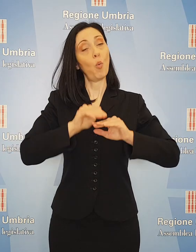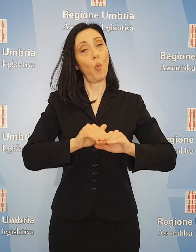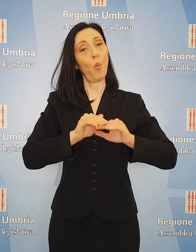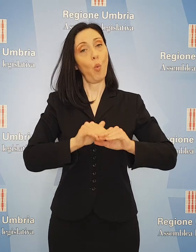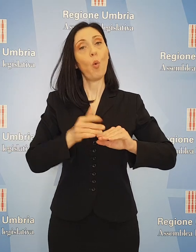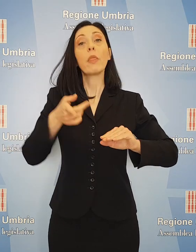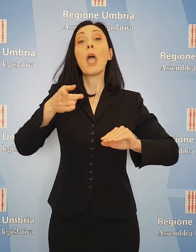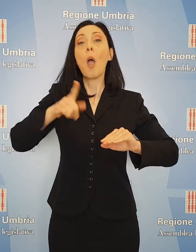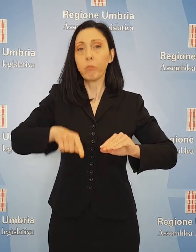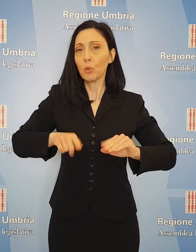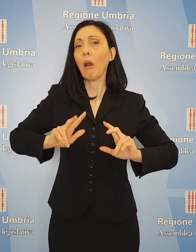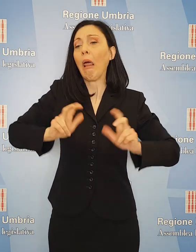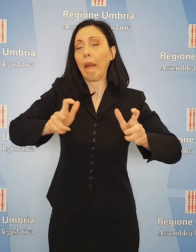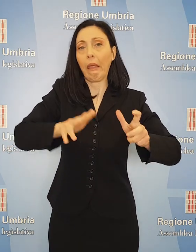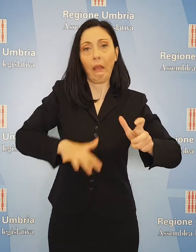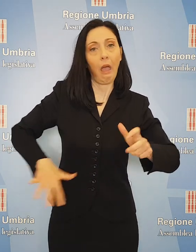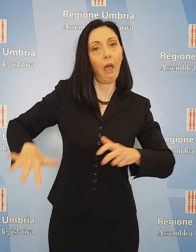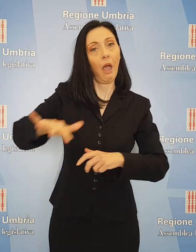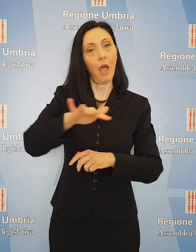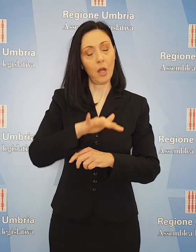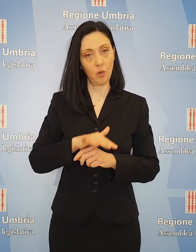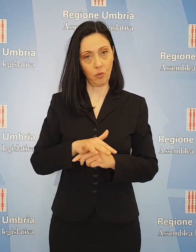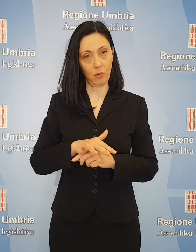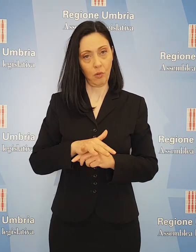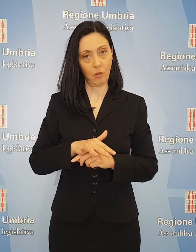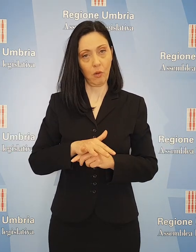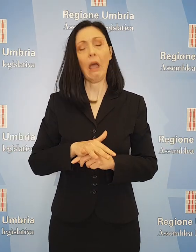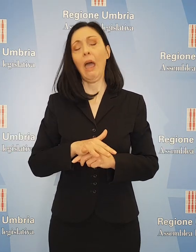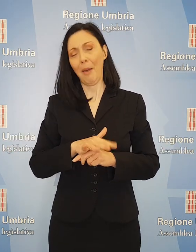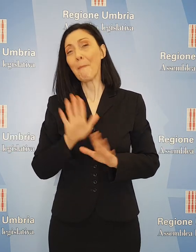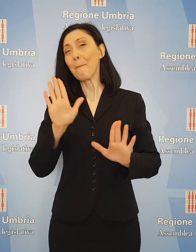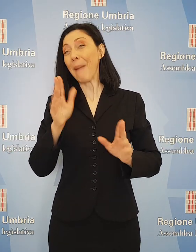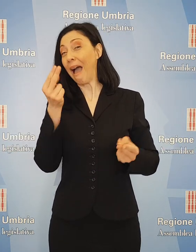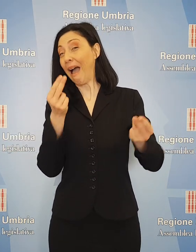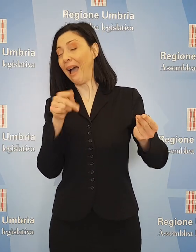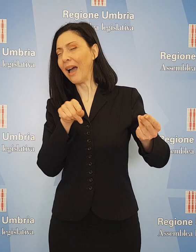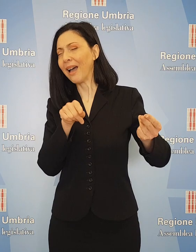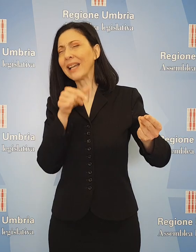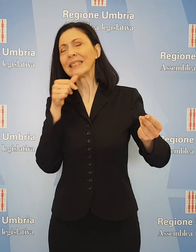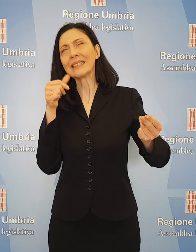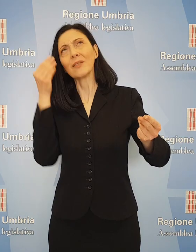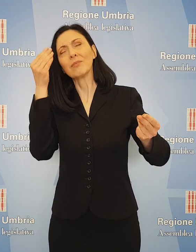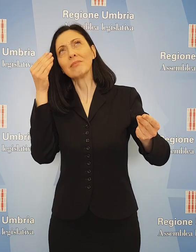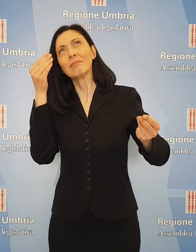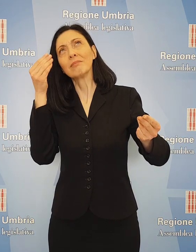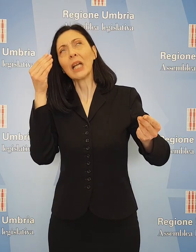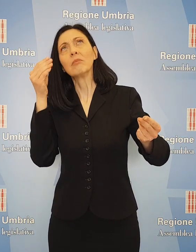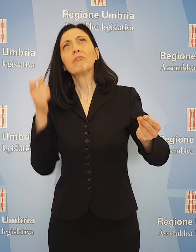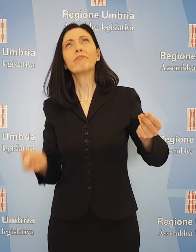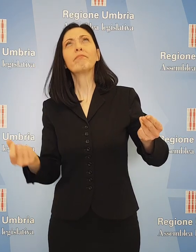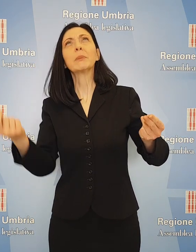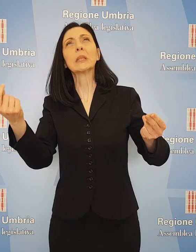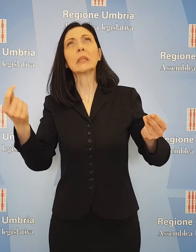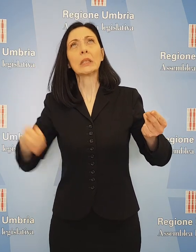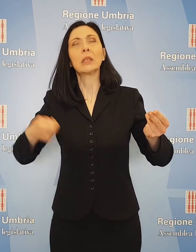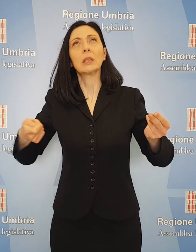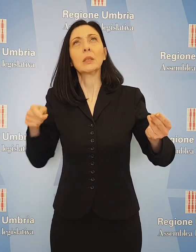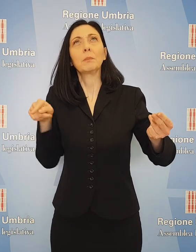salute, ma fatto anche per il rilancio. Nella sua valutazione vanno considerate, ha detto, le numerose sopravvenienze